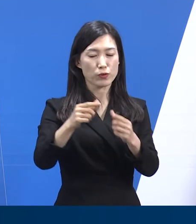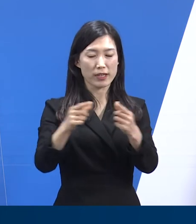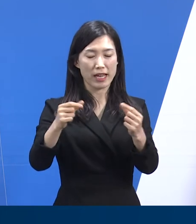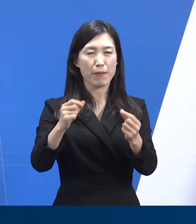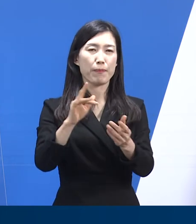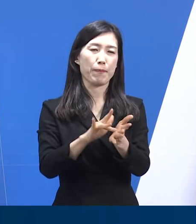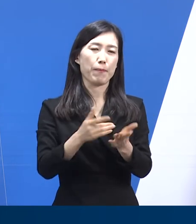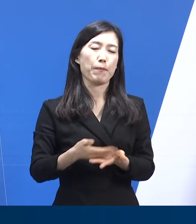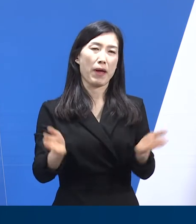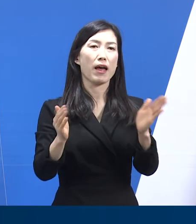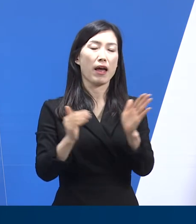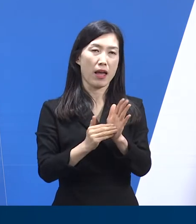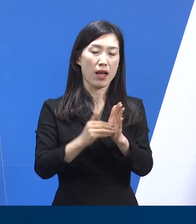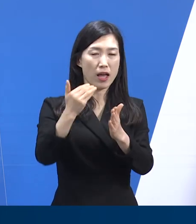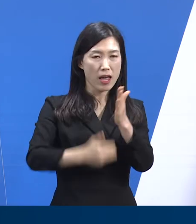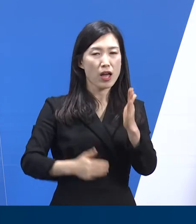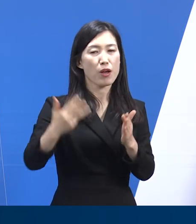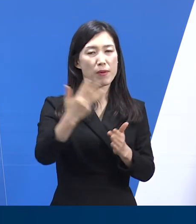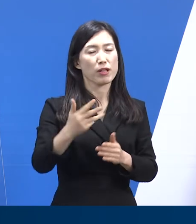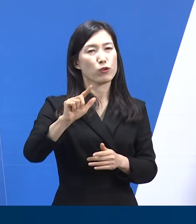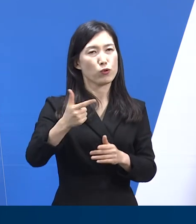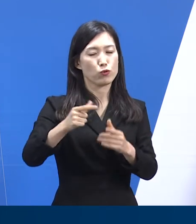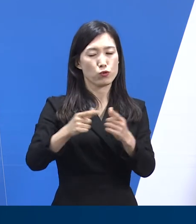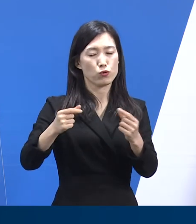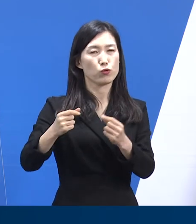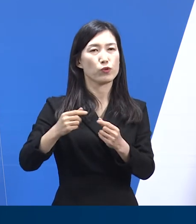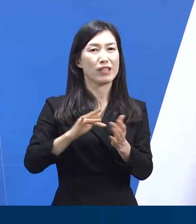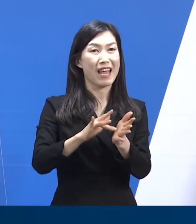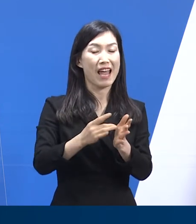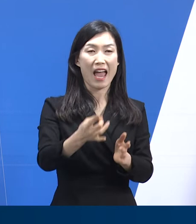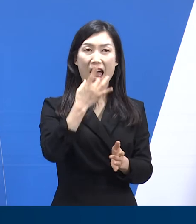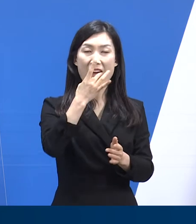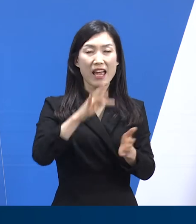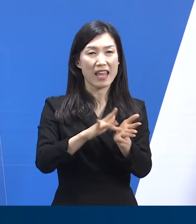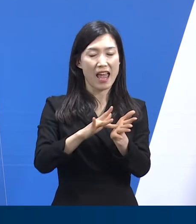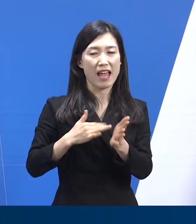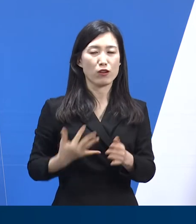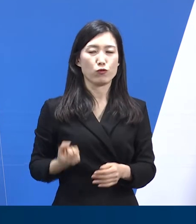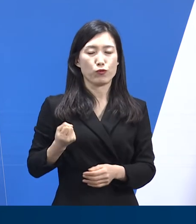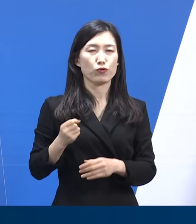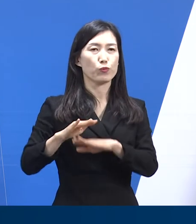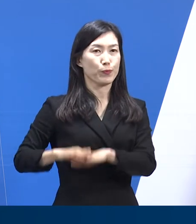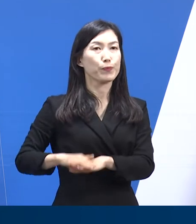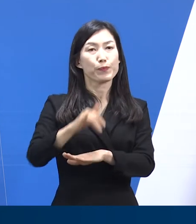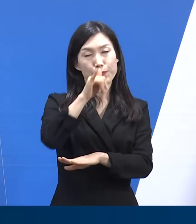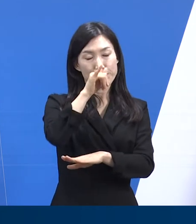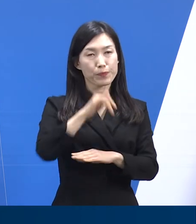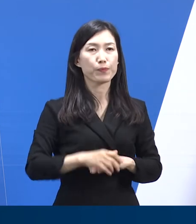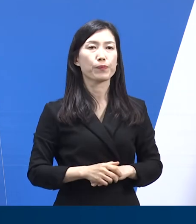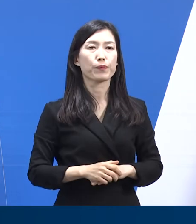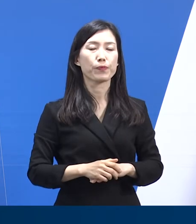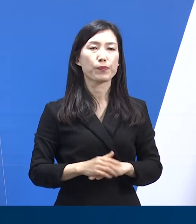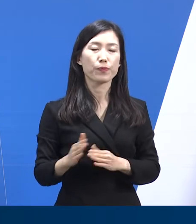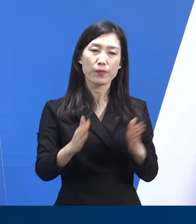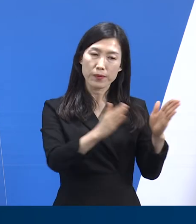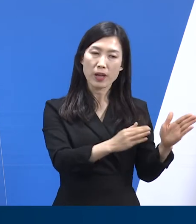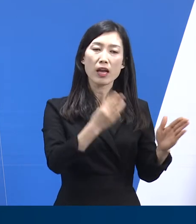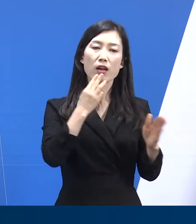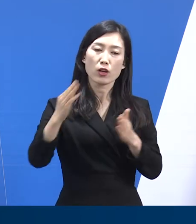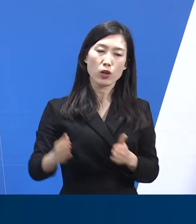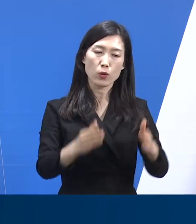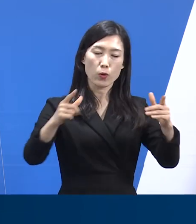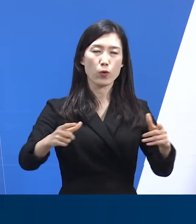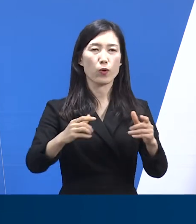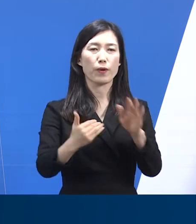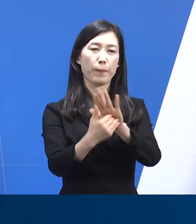처방하였고, 8,285갑을 현재 보유하고 있습니다. 다음은 경기도 코로나19 예방접종